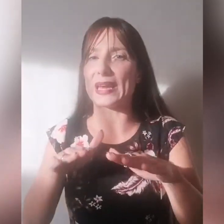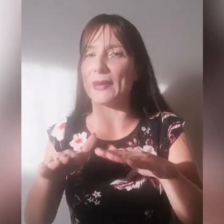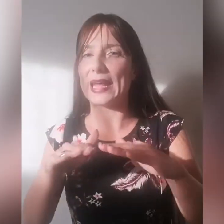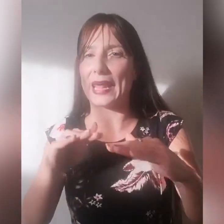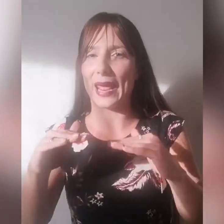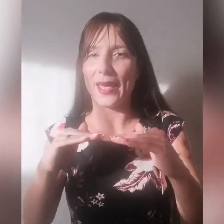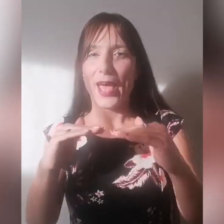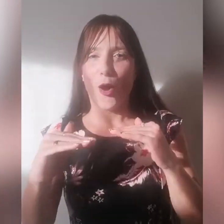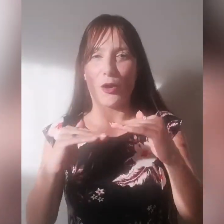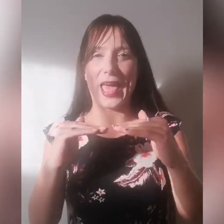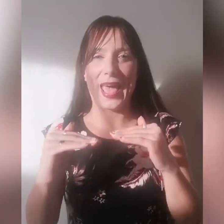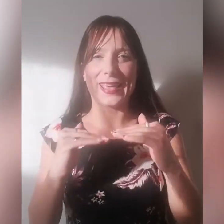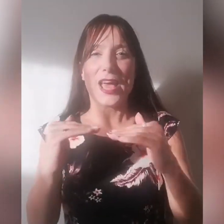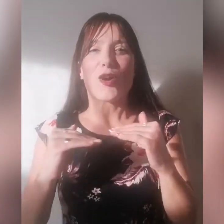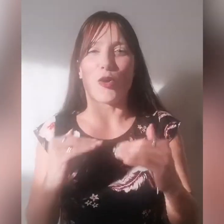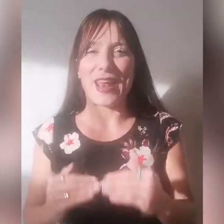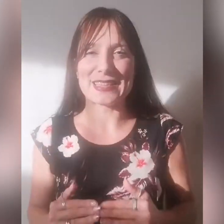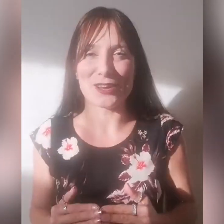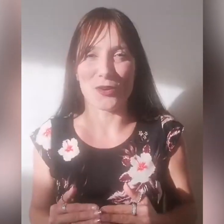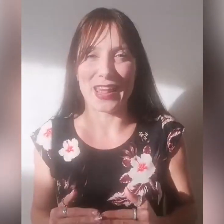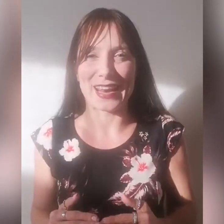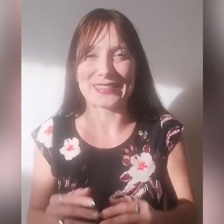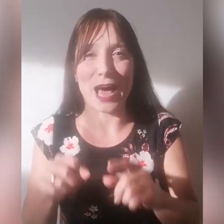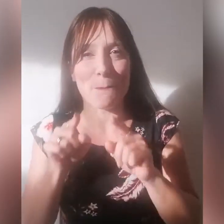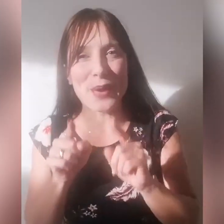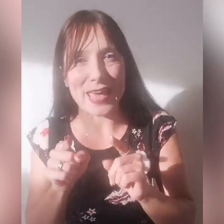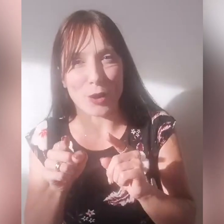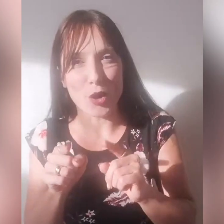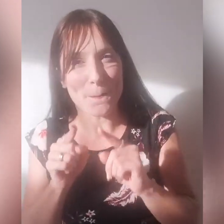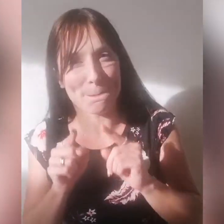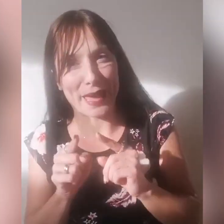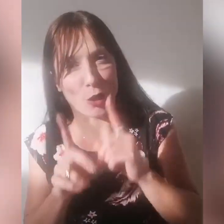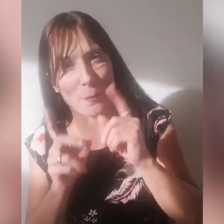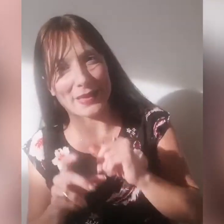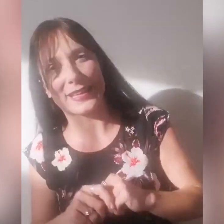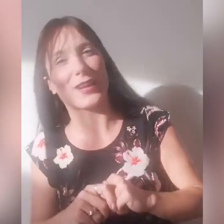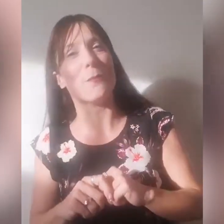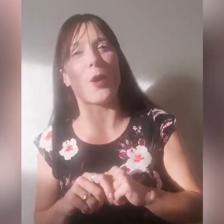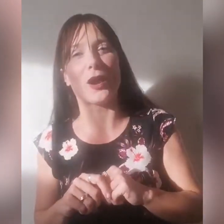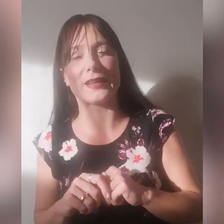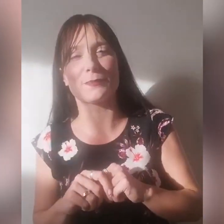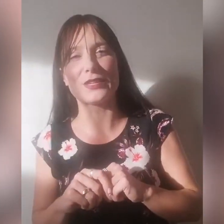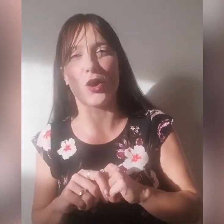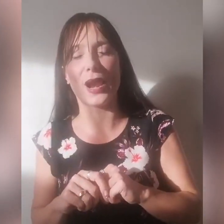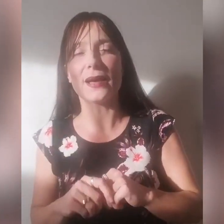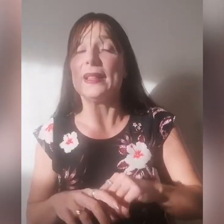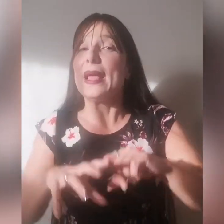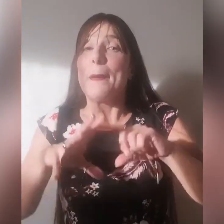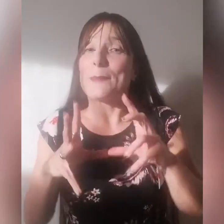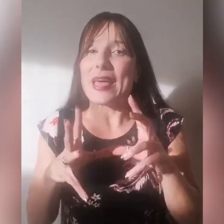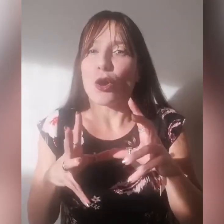rimanere, ok? Connessa con la realtà, però, però per dirlo un po' alla spagnola, però